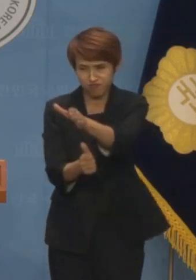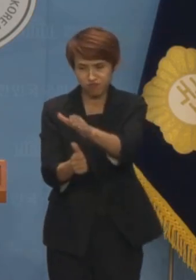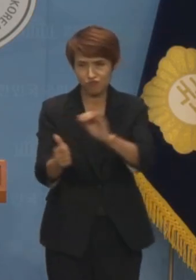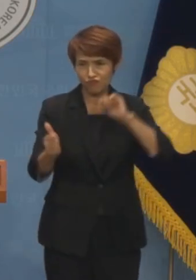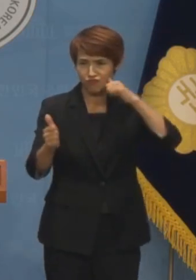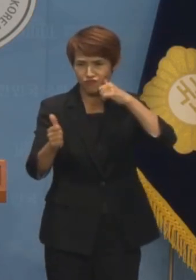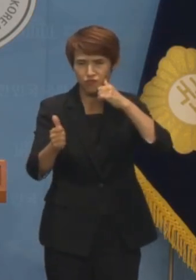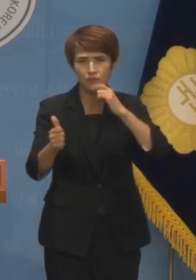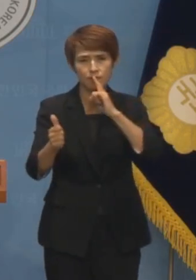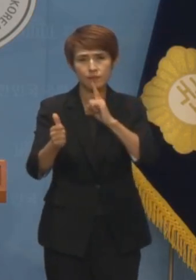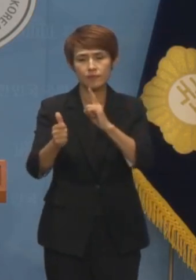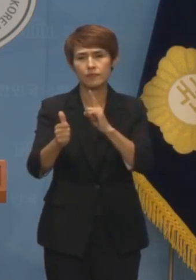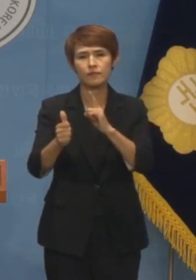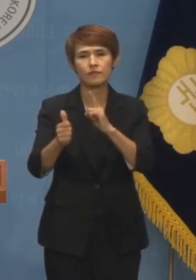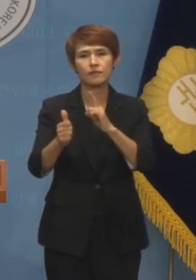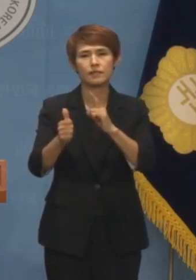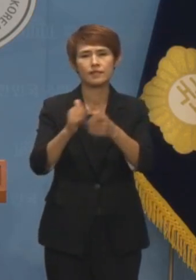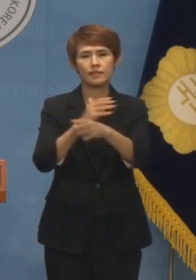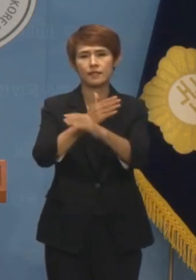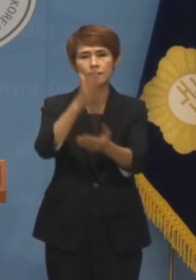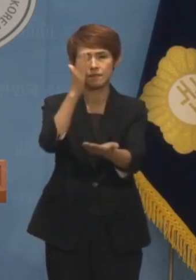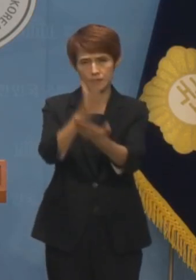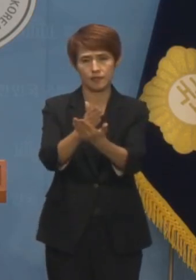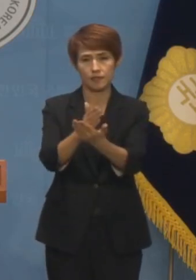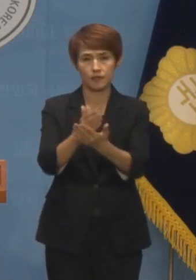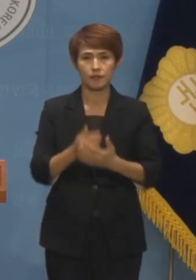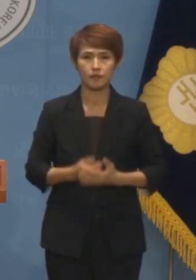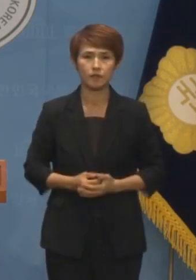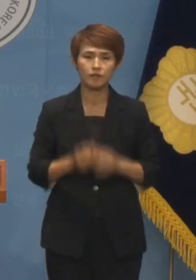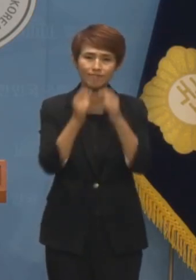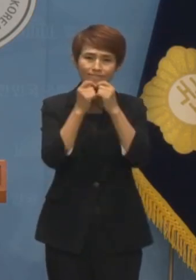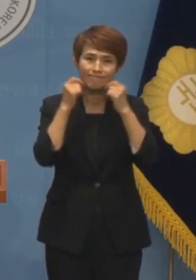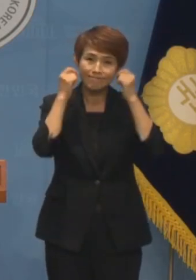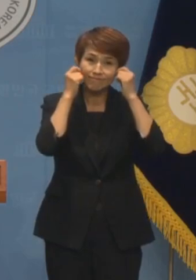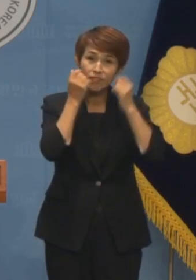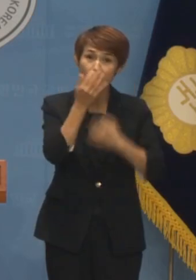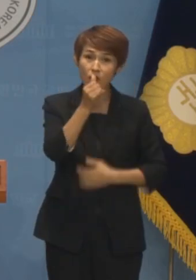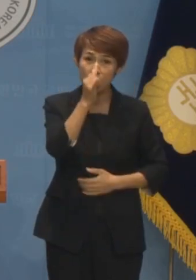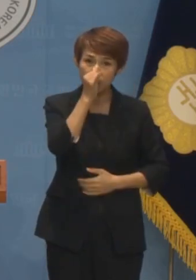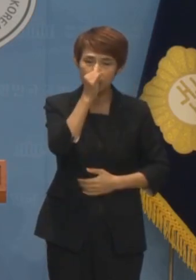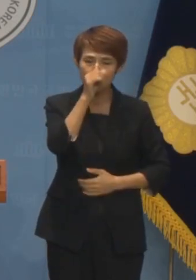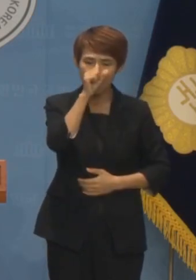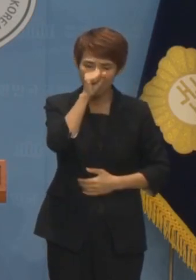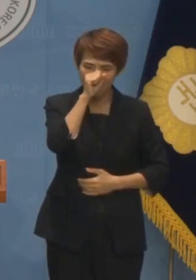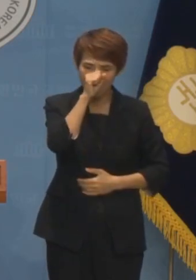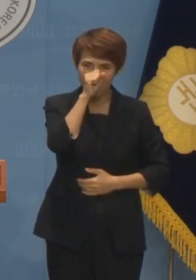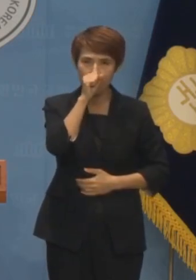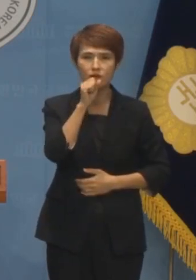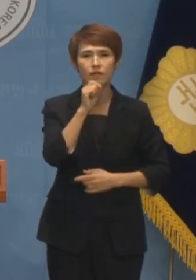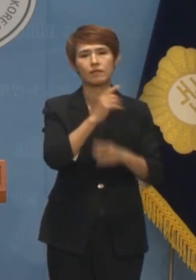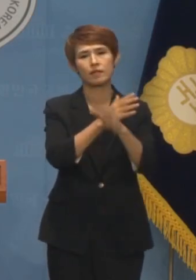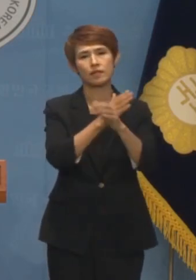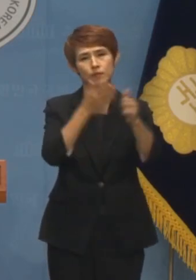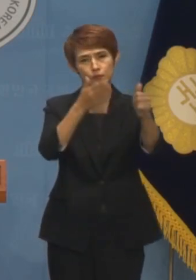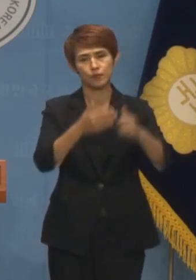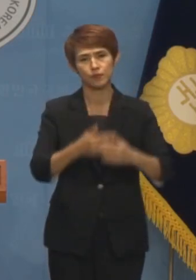썩소 유발, 나쁜 유머 대신 미소를 주는 착한 유머를 하십시오.